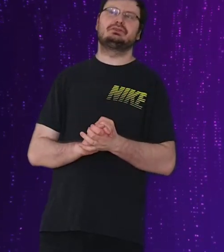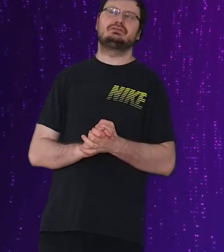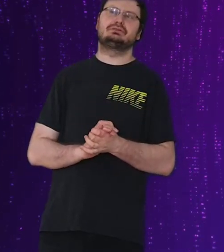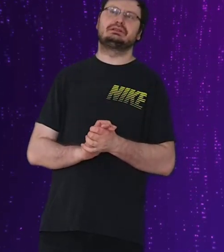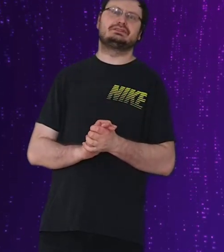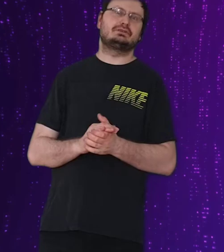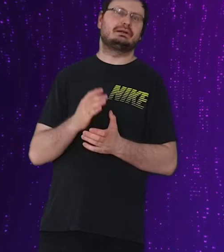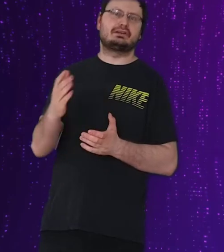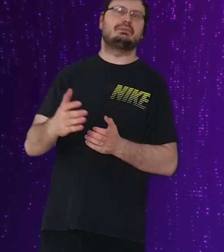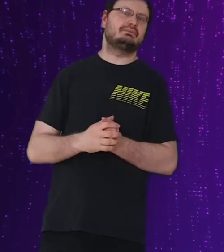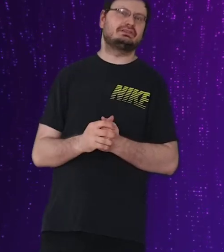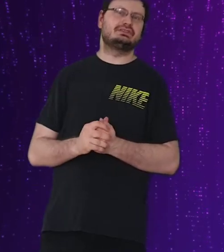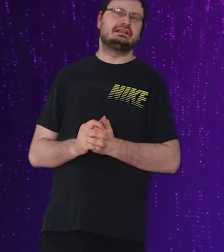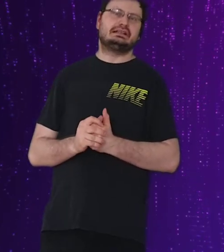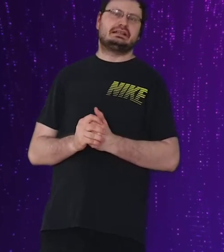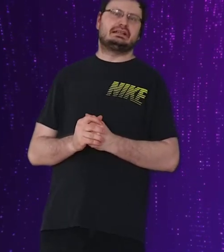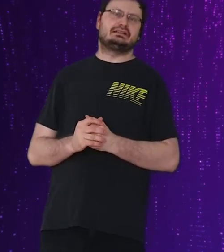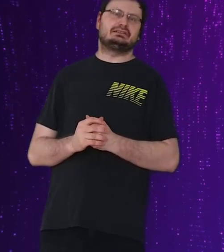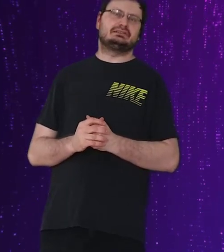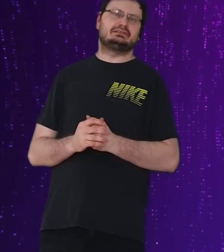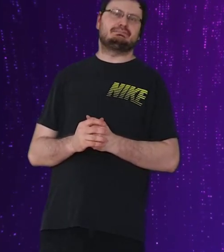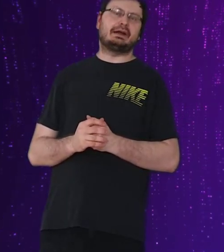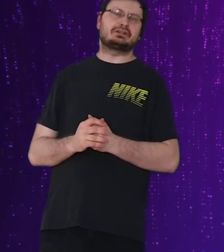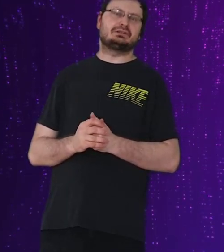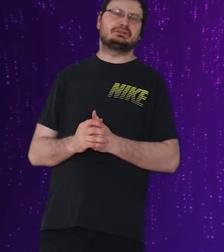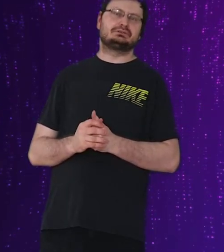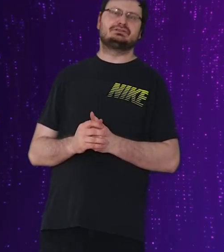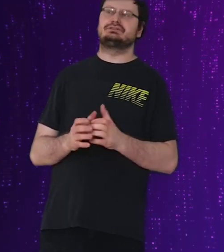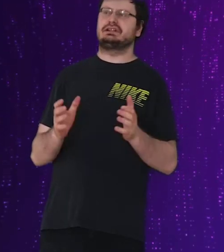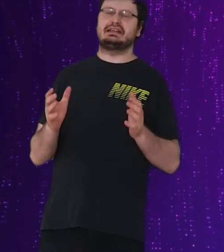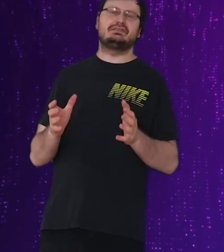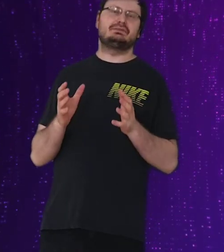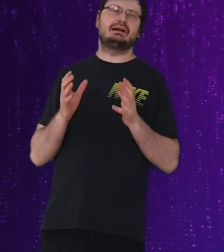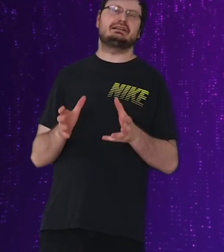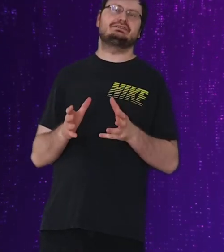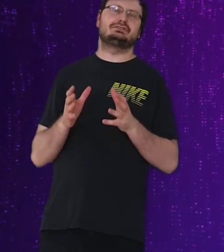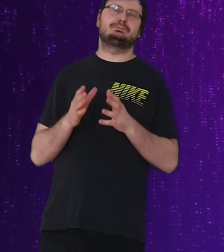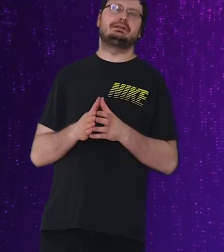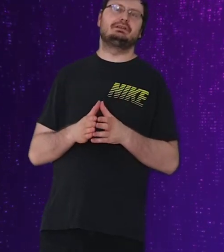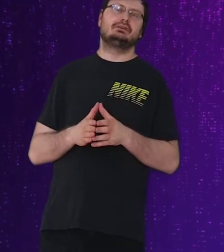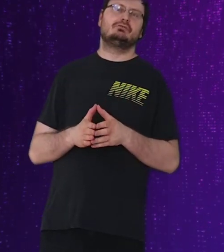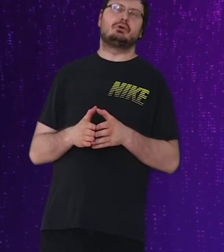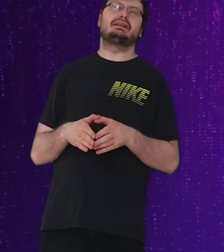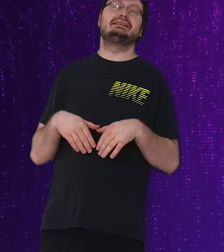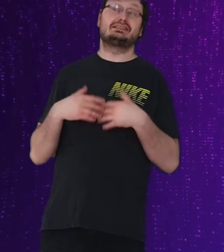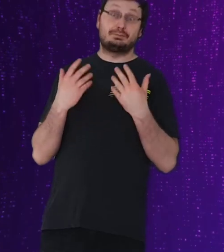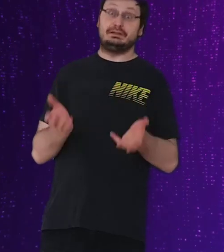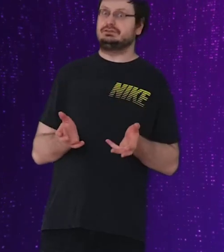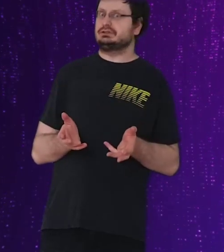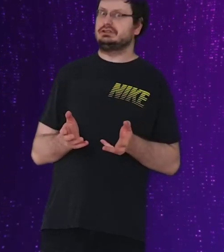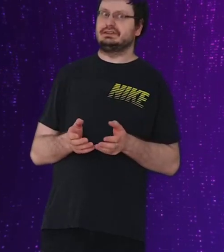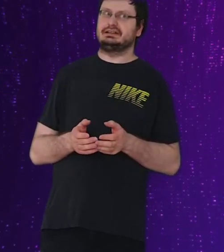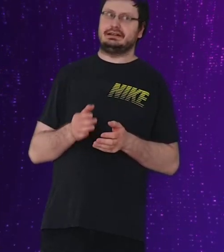und das auch Michael Benvers beisteuert uns und sagt, hey, wir machen jetzt ein Spiel, wo ihr nicht spielsüchtig werdet.